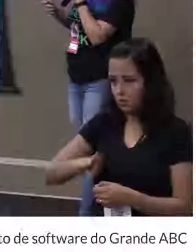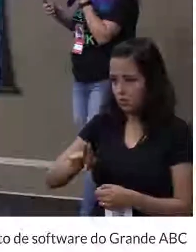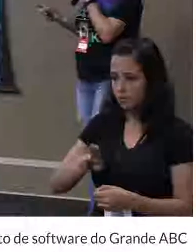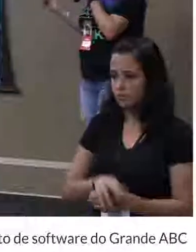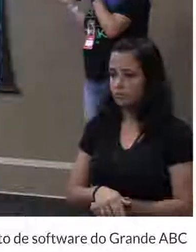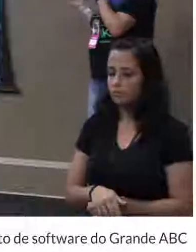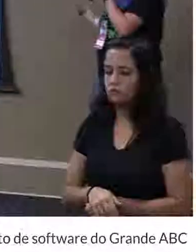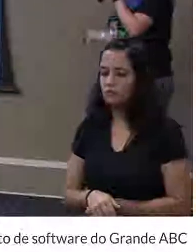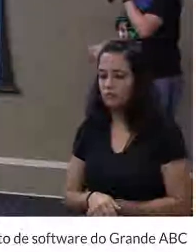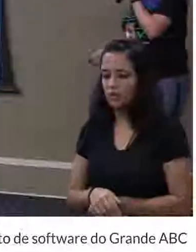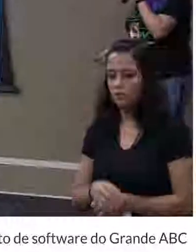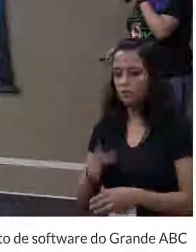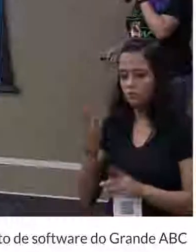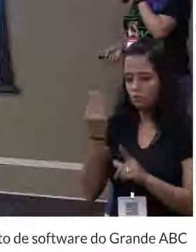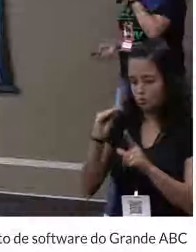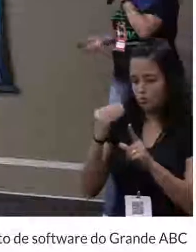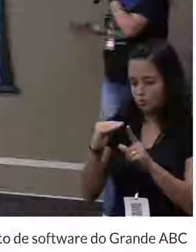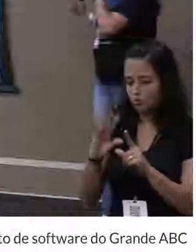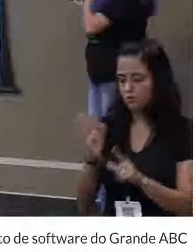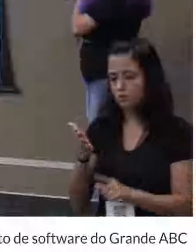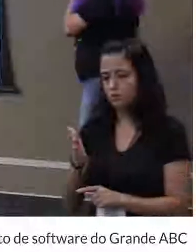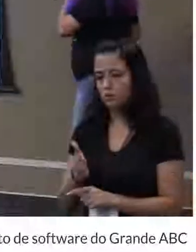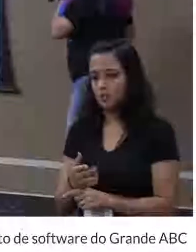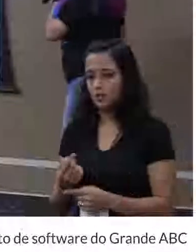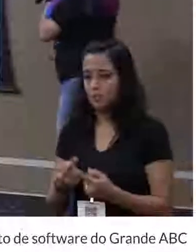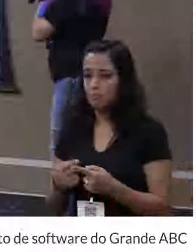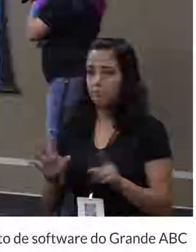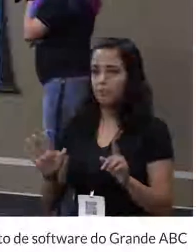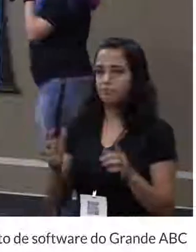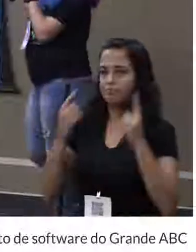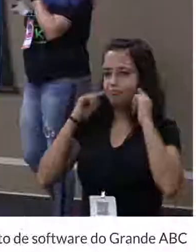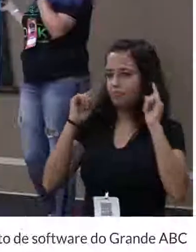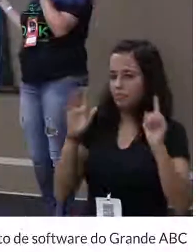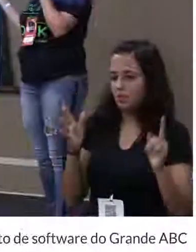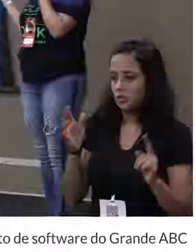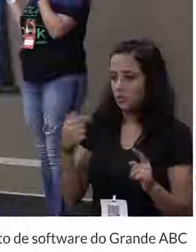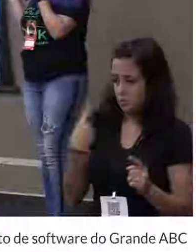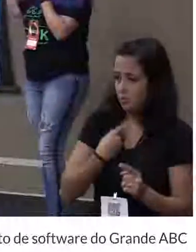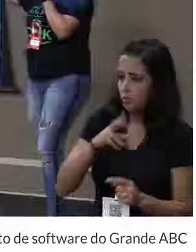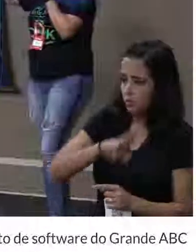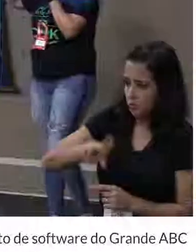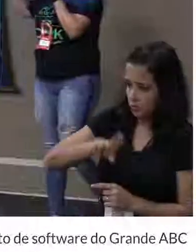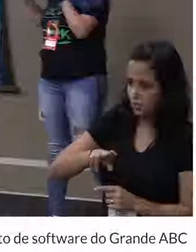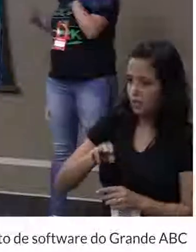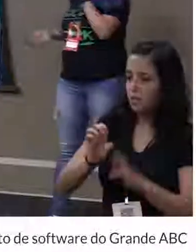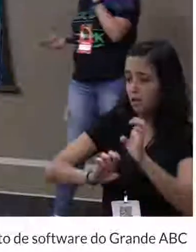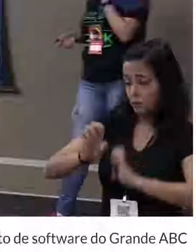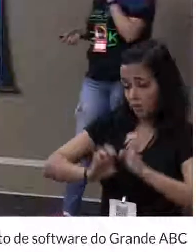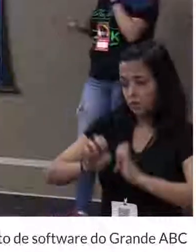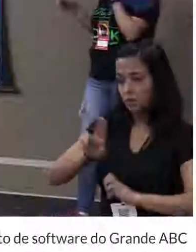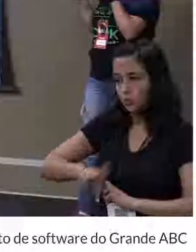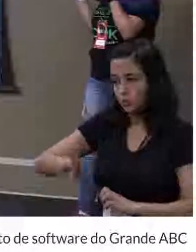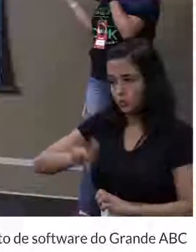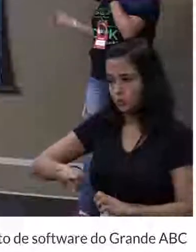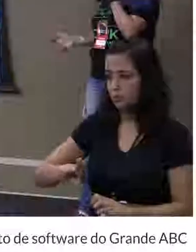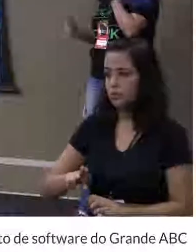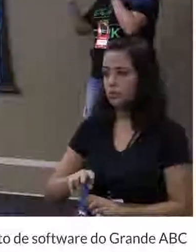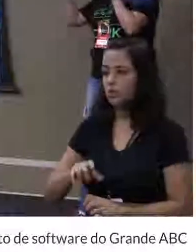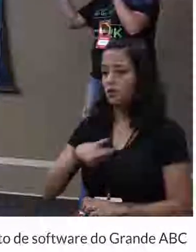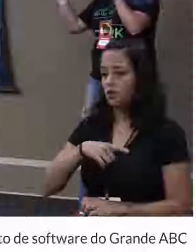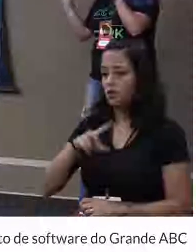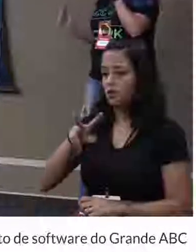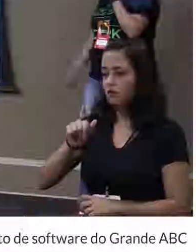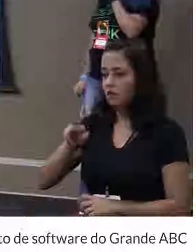antigos terem implementado. Mas, daí? A gente usa. Lá na empresa, a gente usa as variáveis